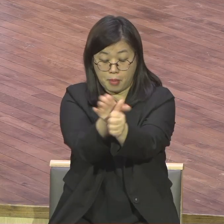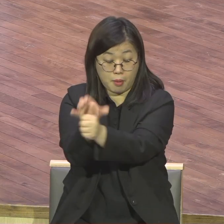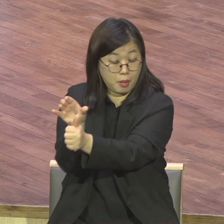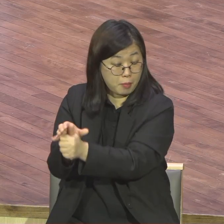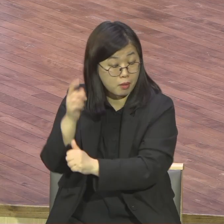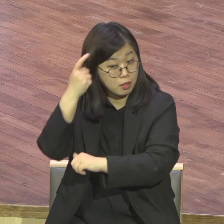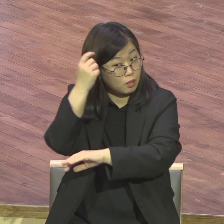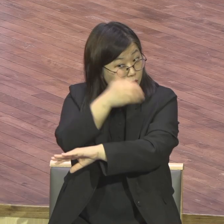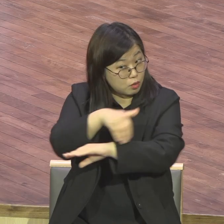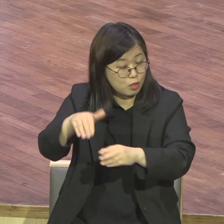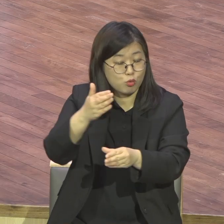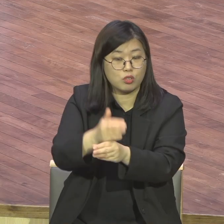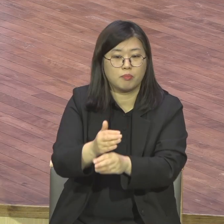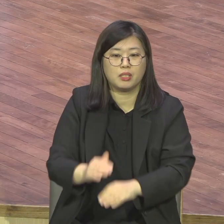이 뭡니까